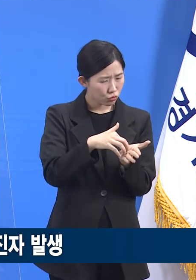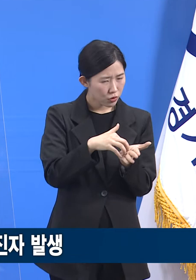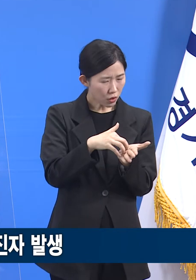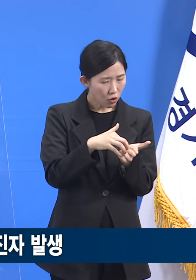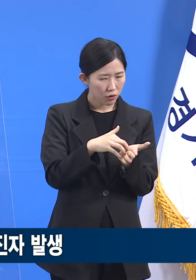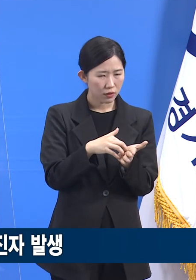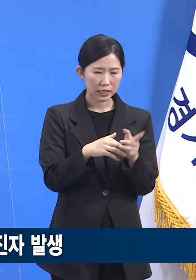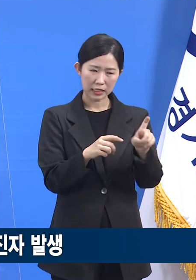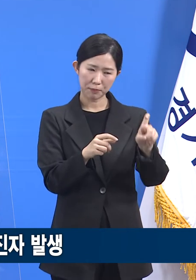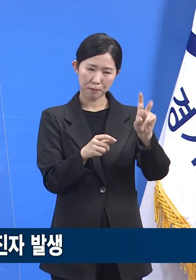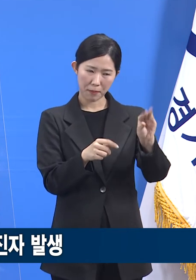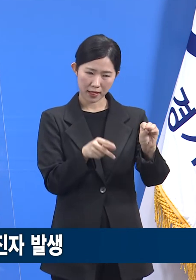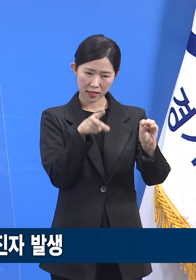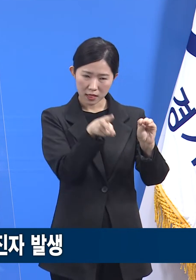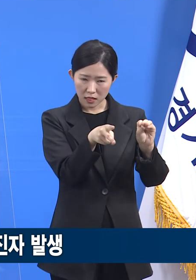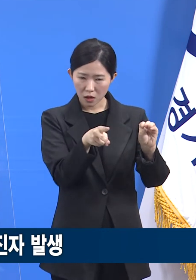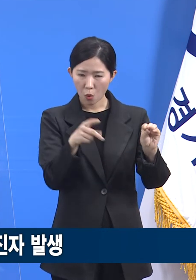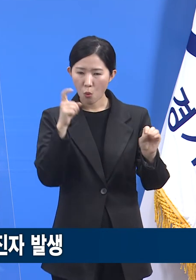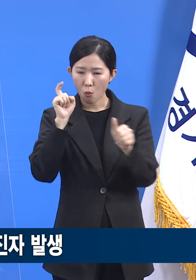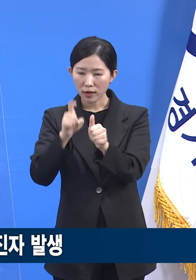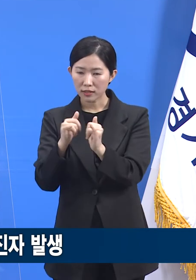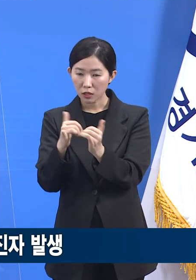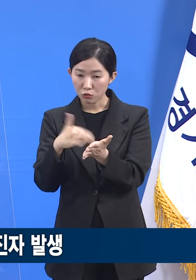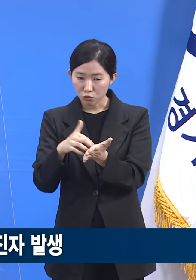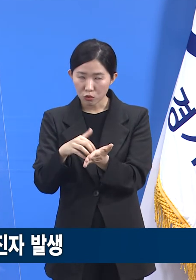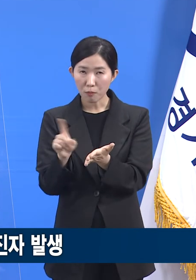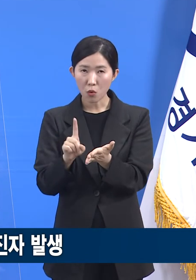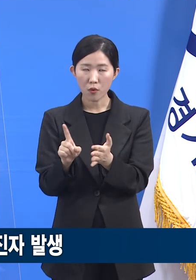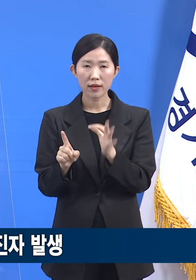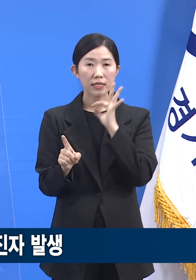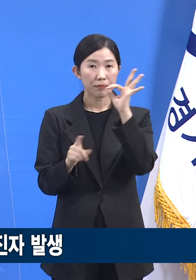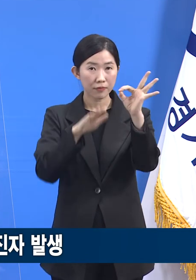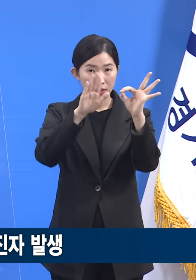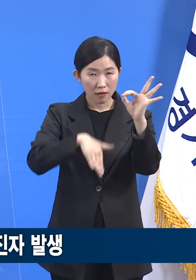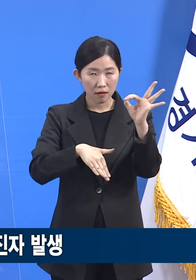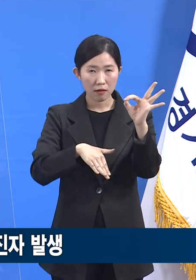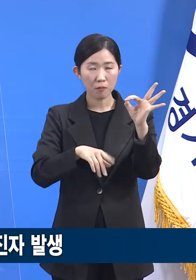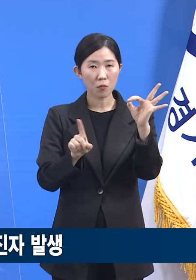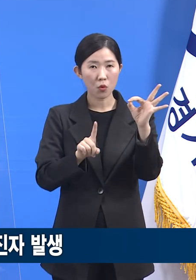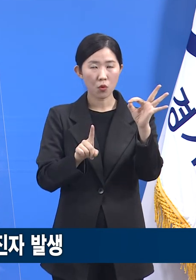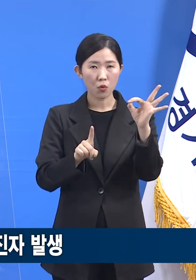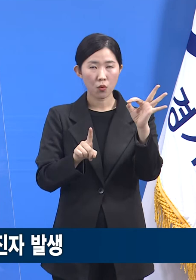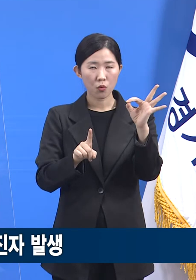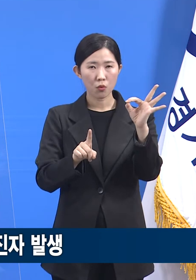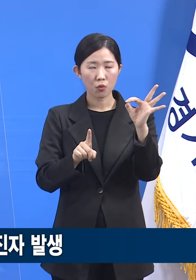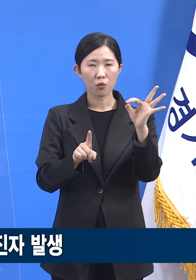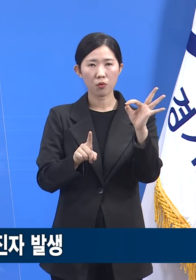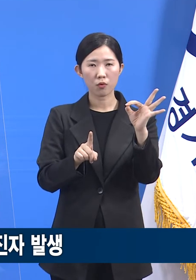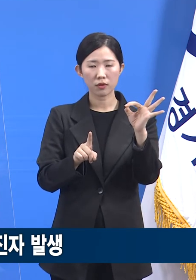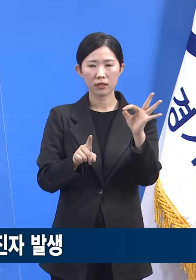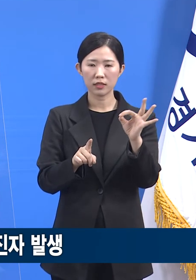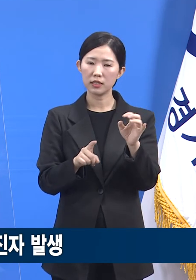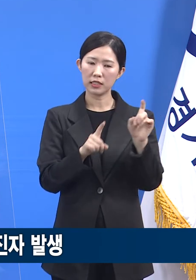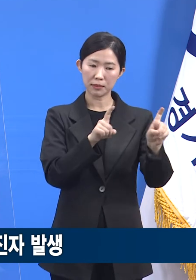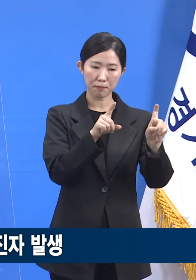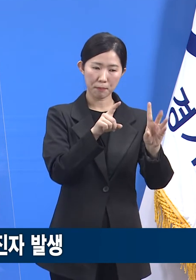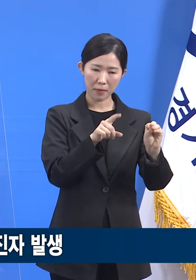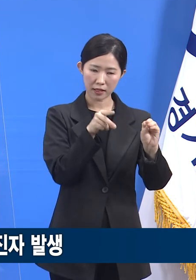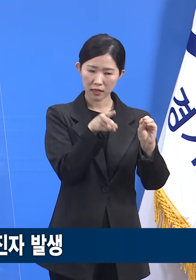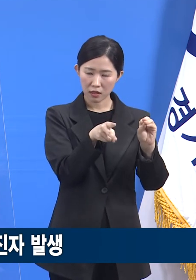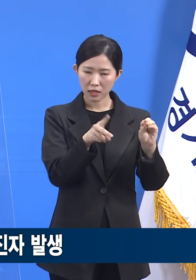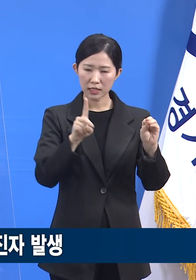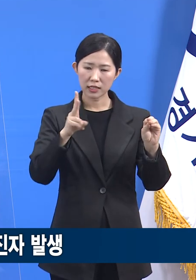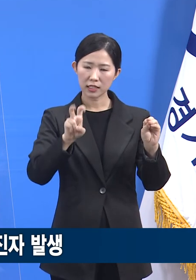확인하면 다음과 같습니다. 10세 구간 연령대별로 보면 10세 미만이 인구 10만 명당 25